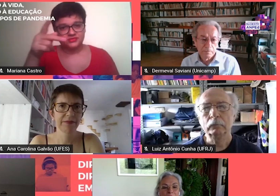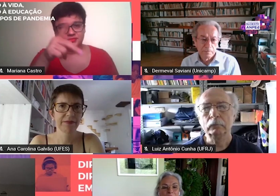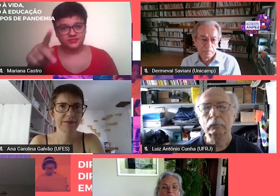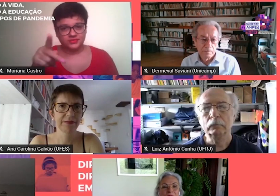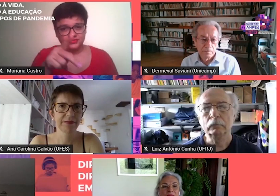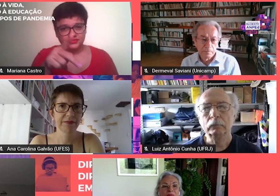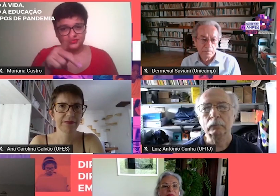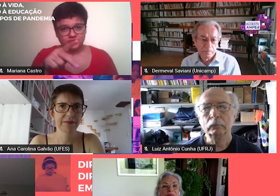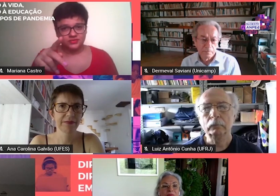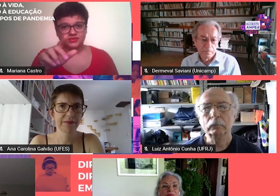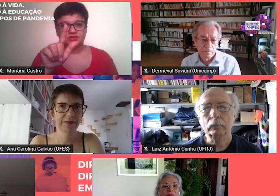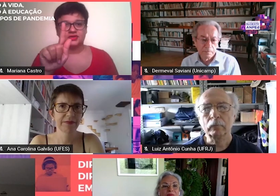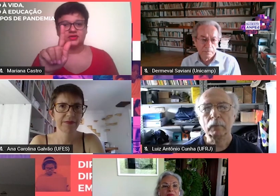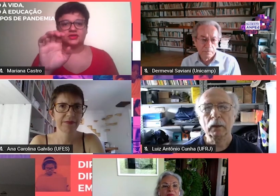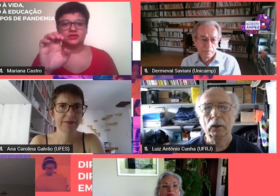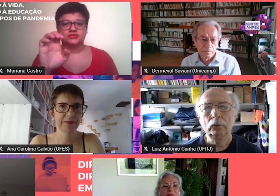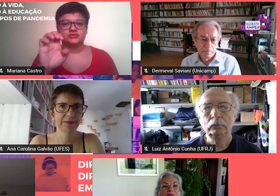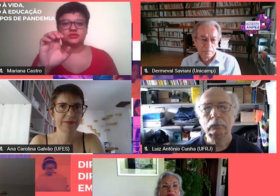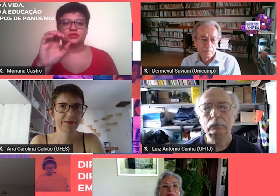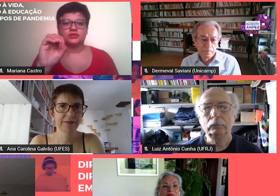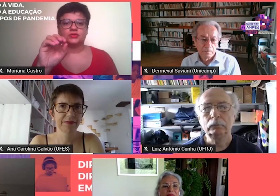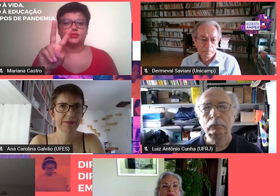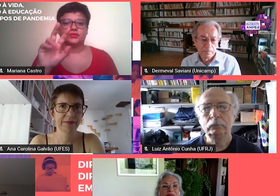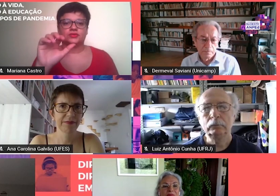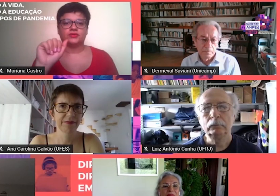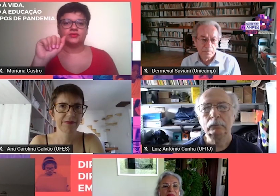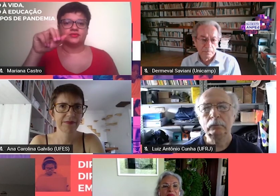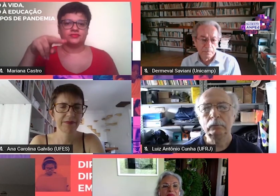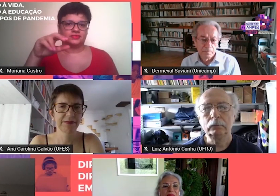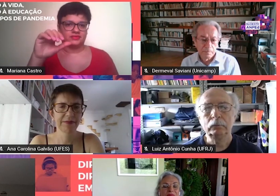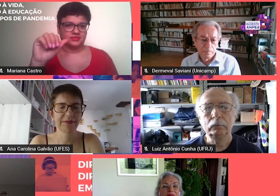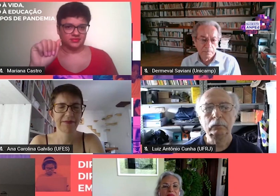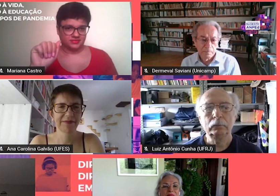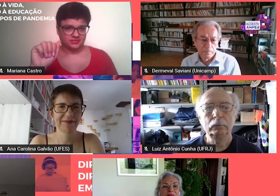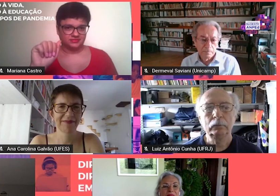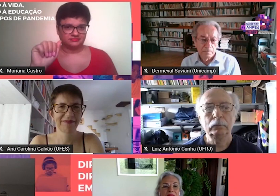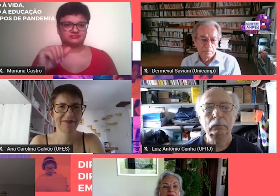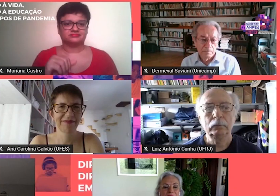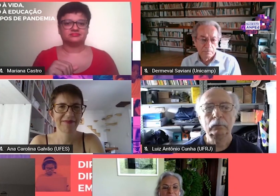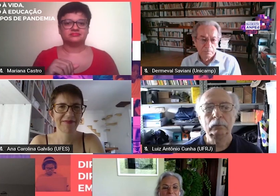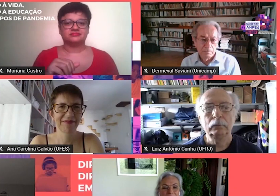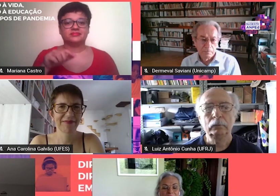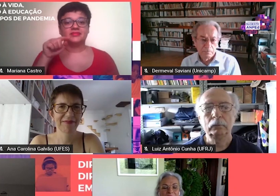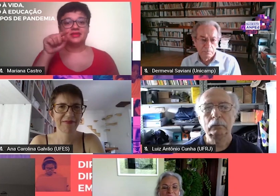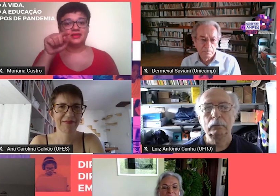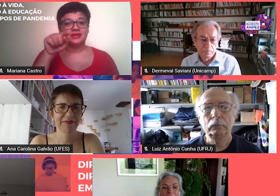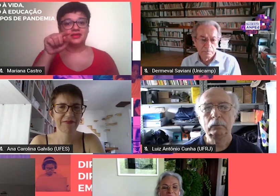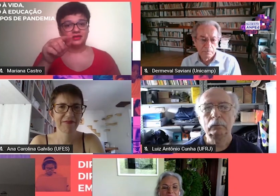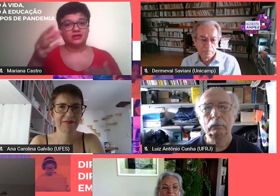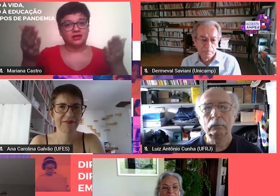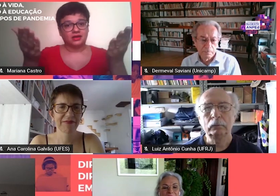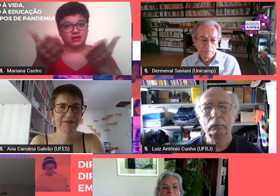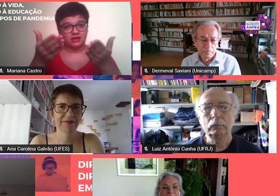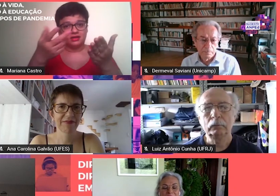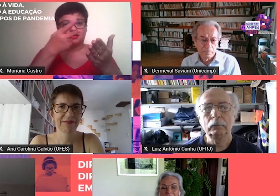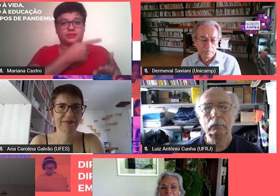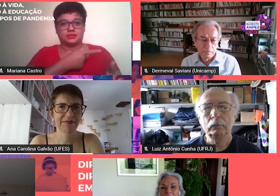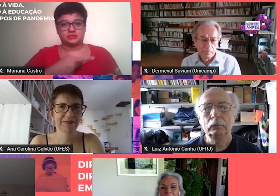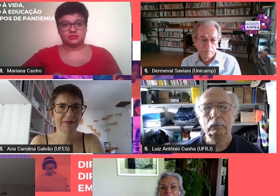Giovana Mendonça Lunardi Mendes Ela é atual presidente da Amped